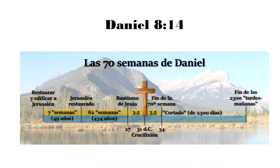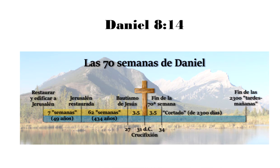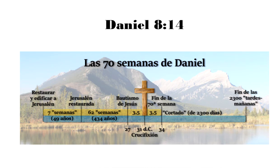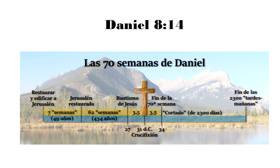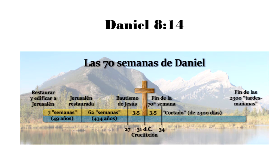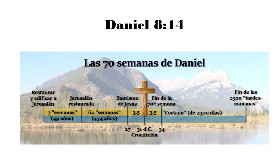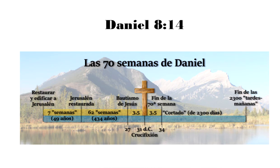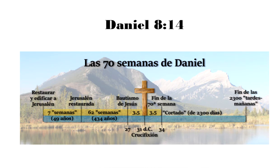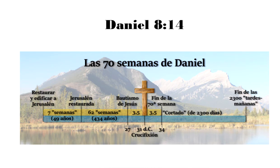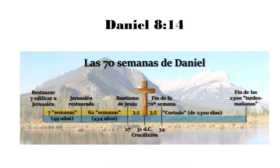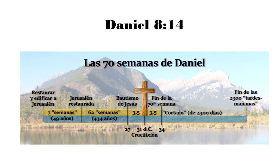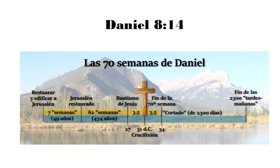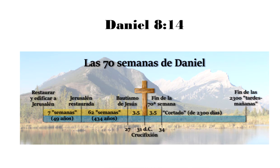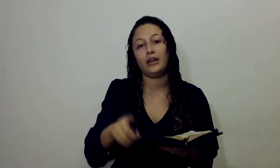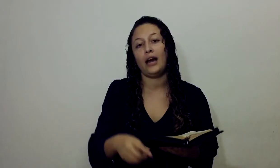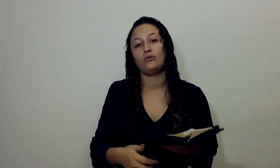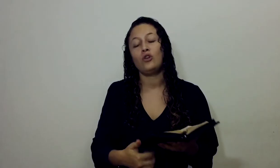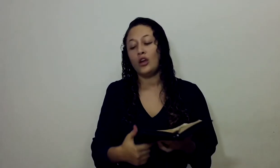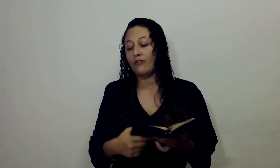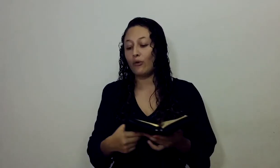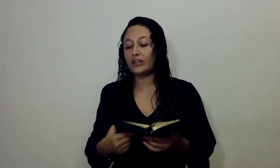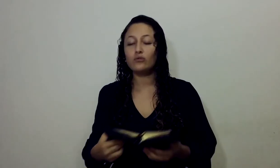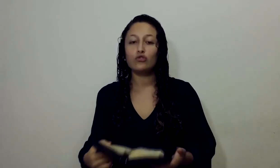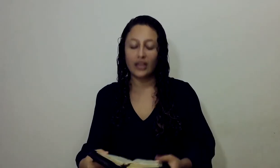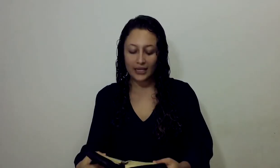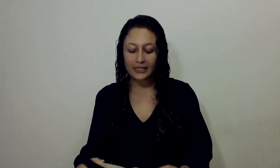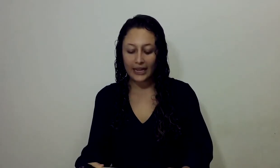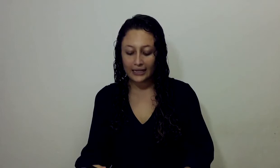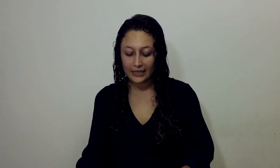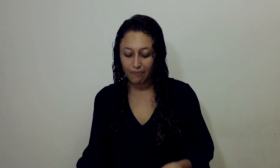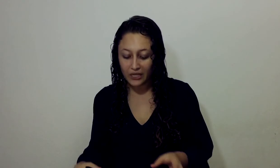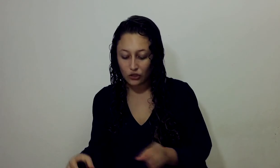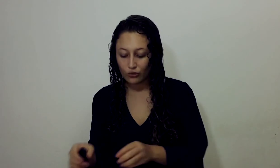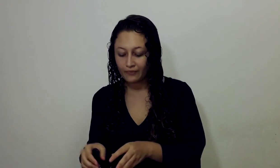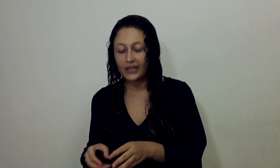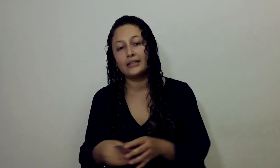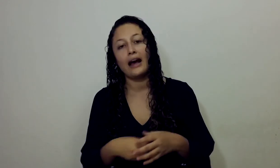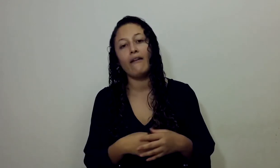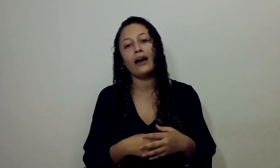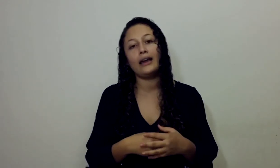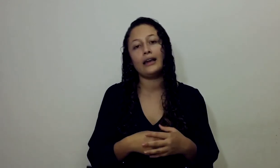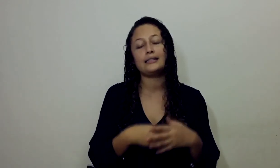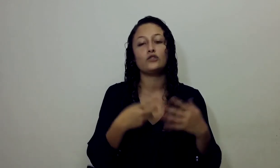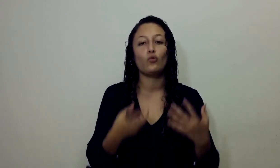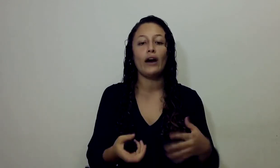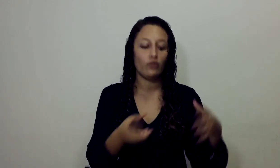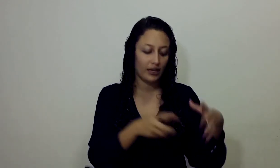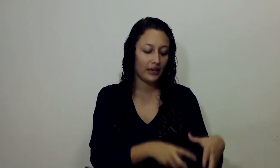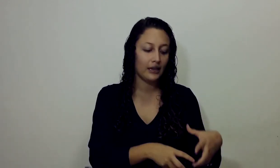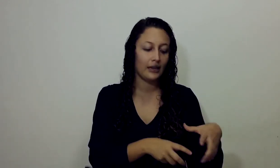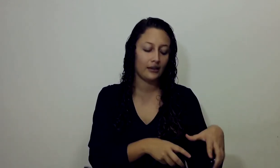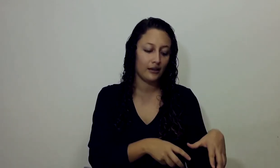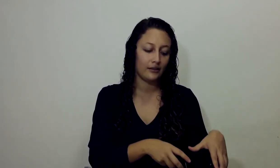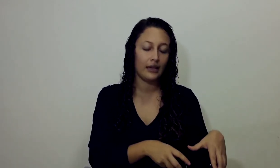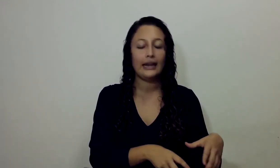esto El santuario Será purificado Recuerdan Ustedes Que en el Servicio Que se daba En el santuario